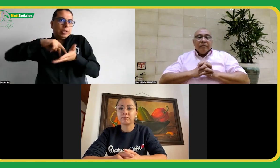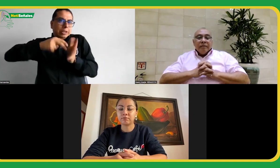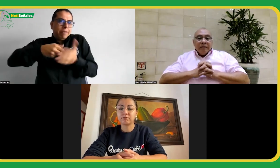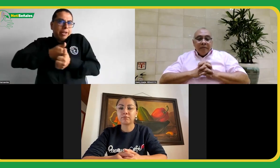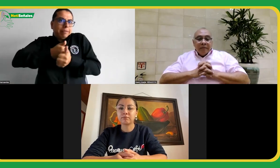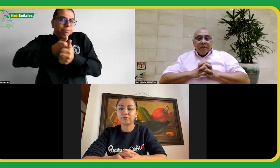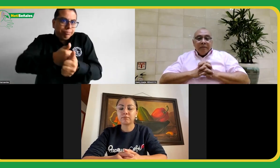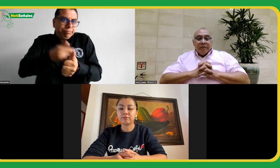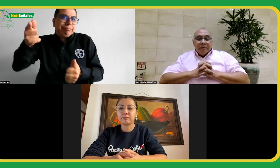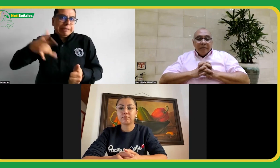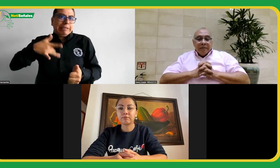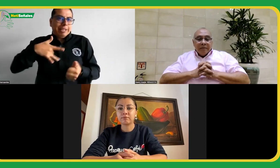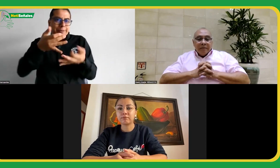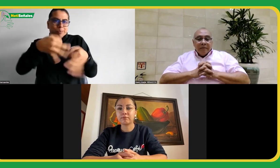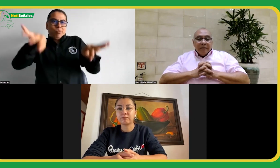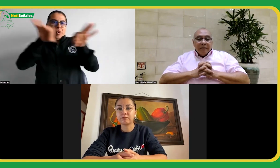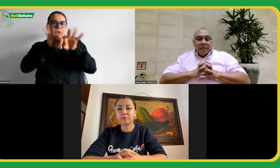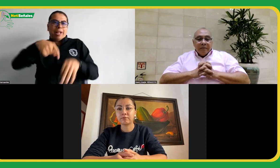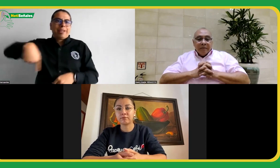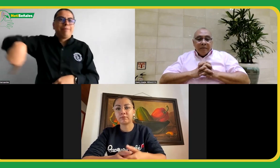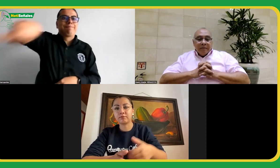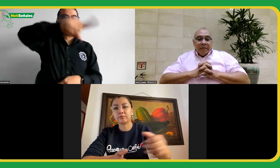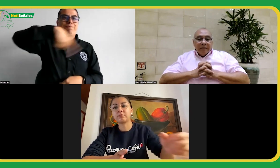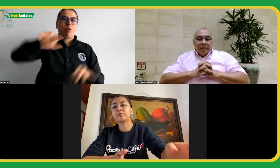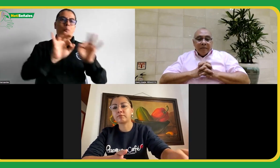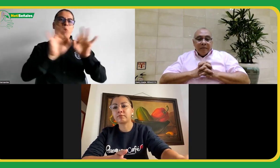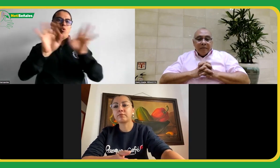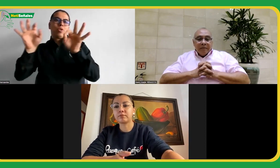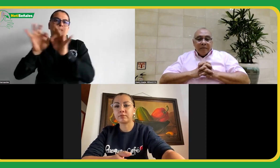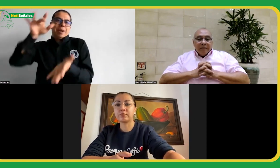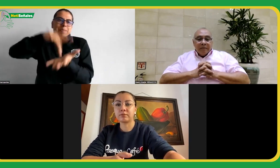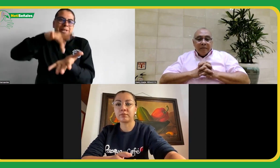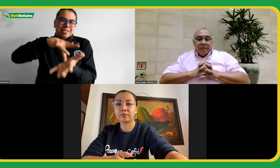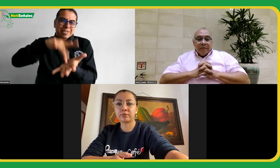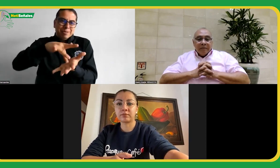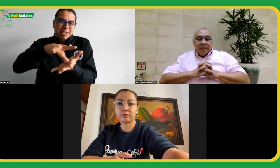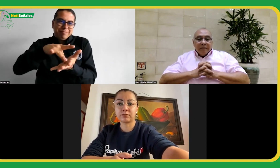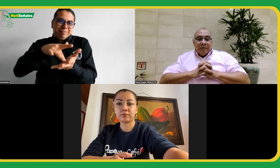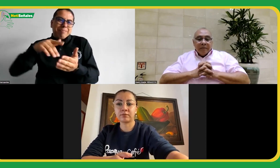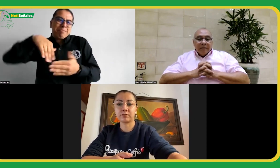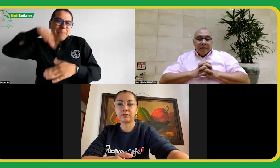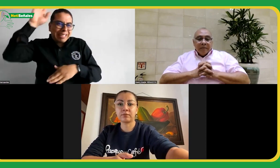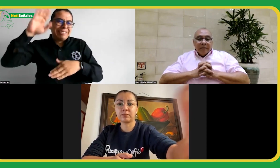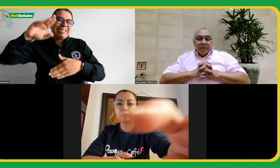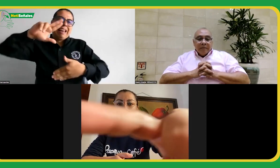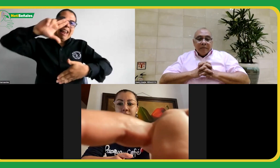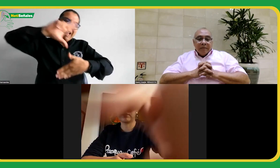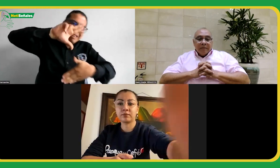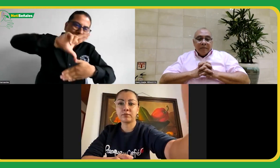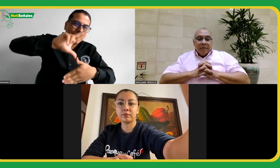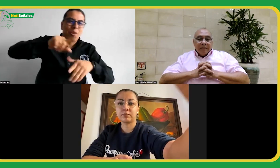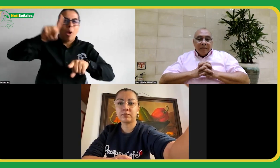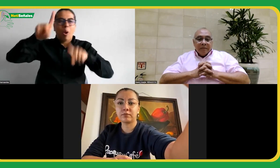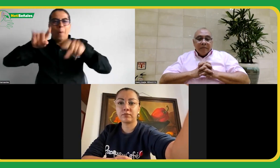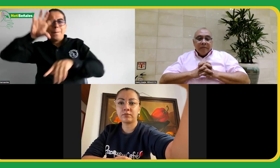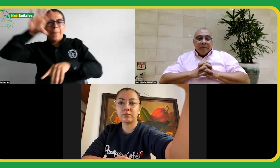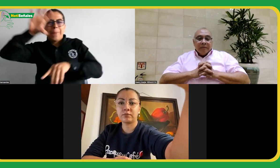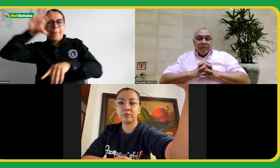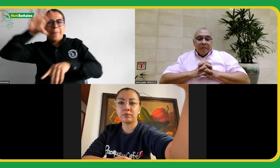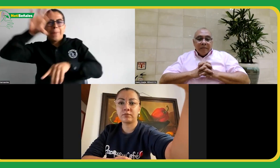eran muy importantes las intervenciones de los que pudiéramos participar, sobre todo Latinoamérica y algunos otros países a los cuales, por temas económicos,